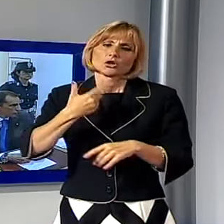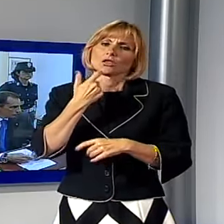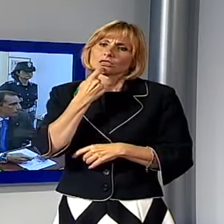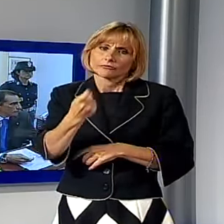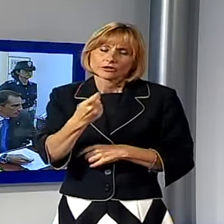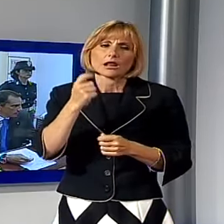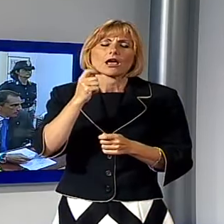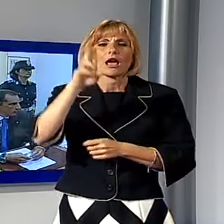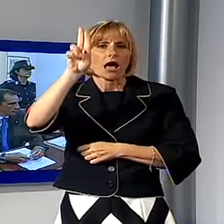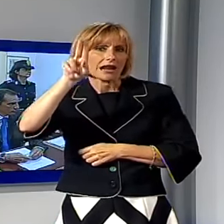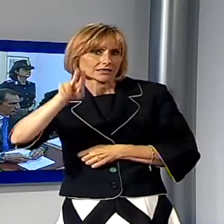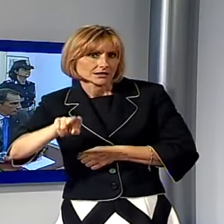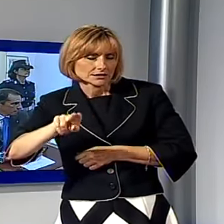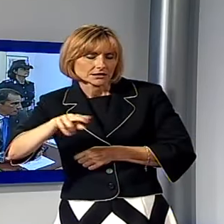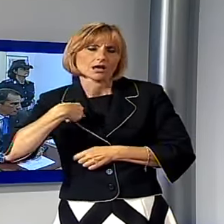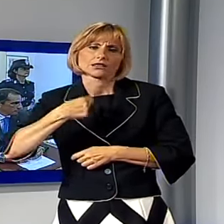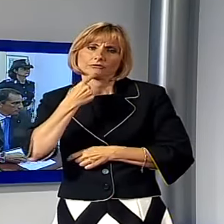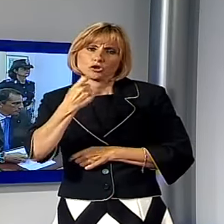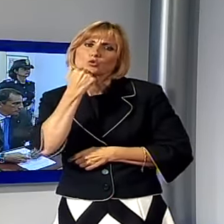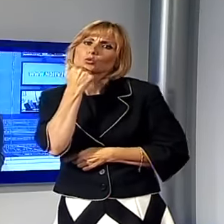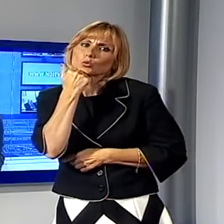Mitorai me ne farò personalmente interprete.